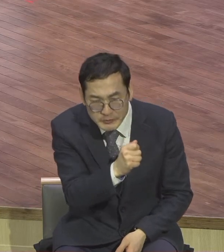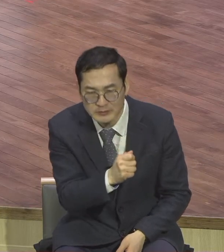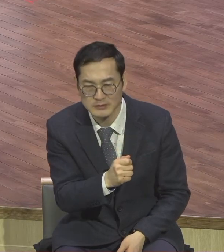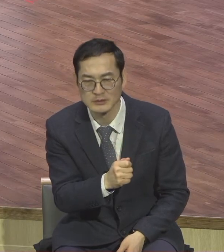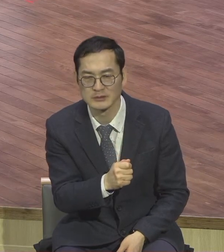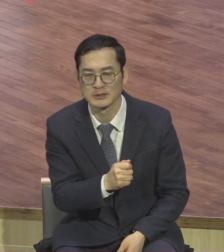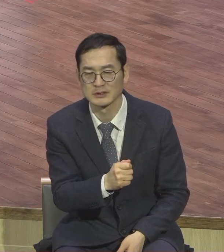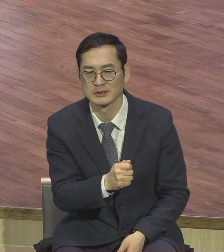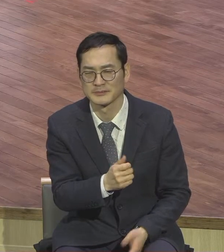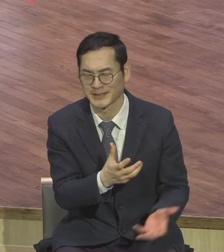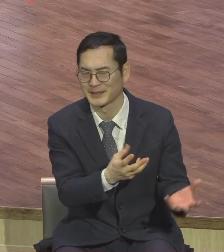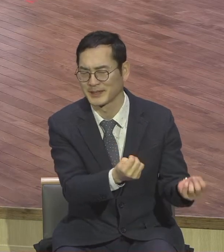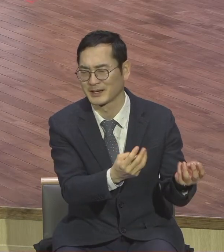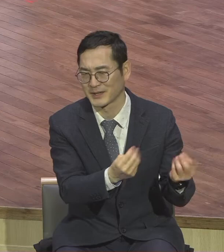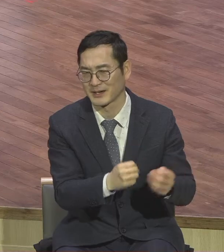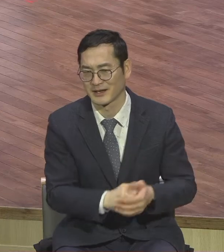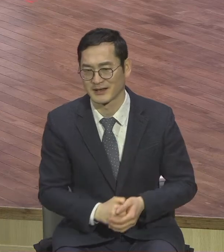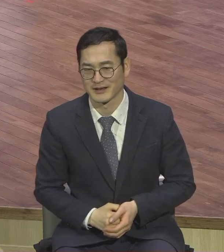다른 것을 틀린다고 생각한단 말이에요